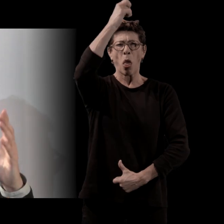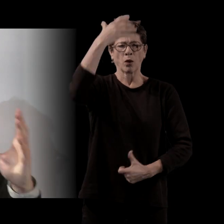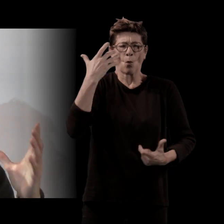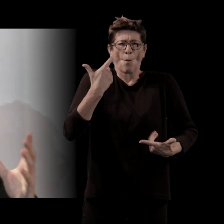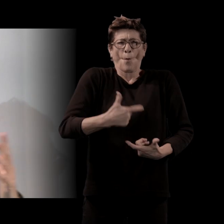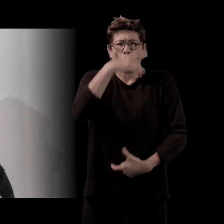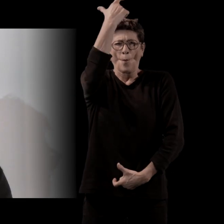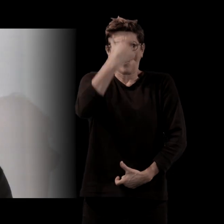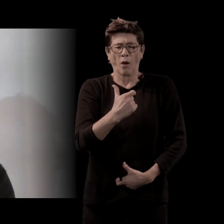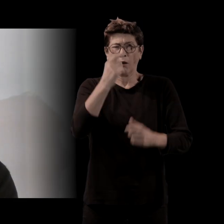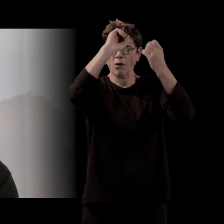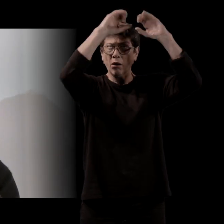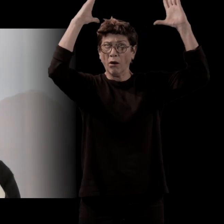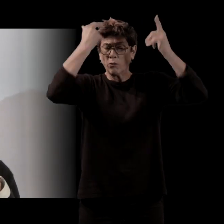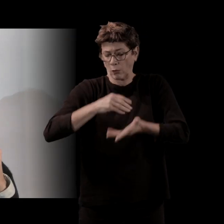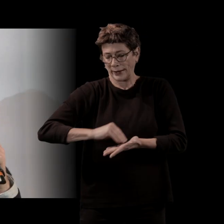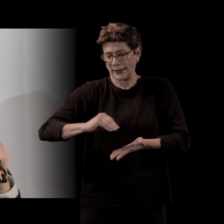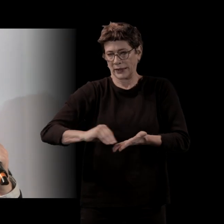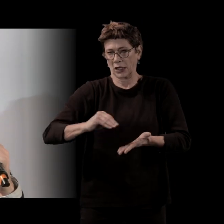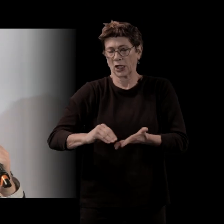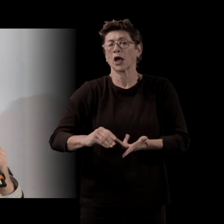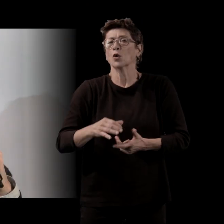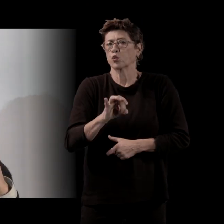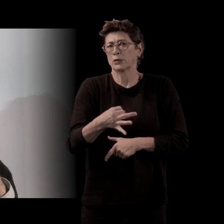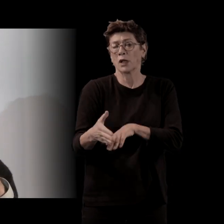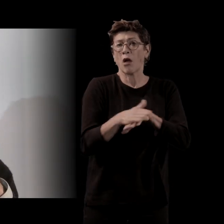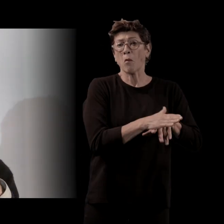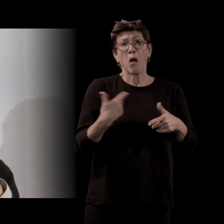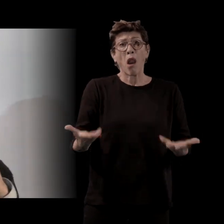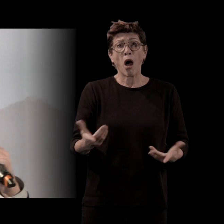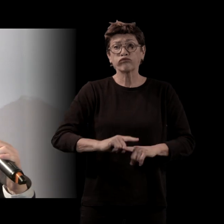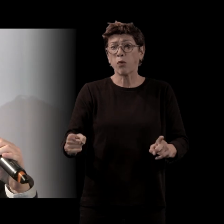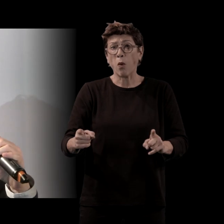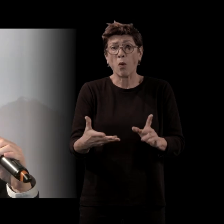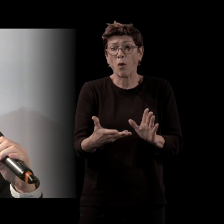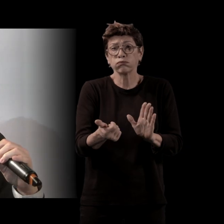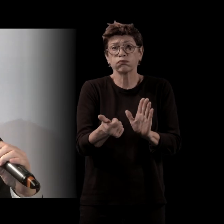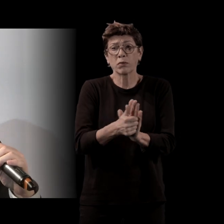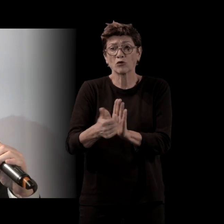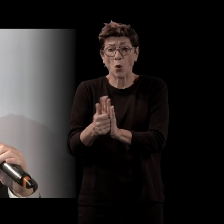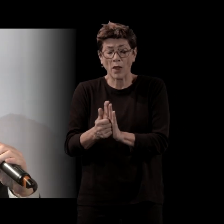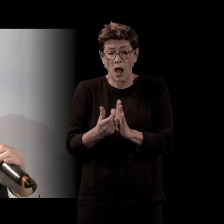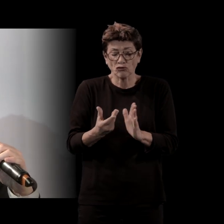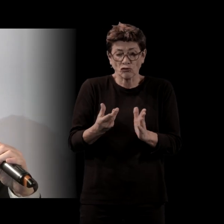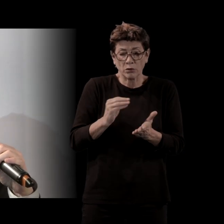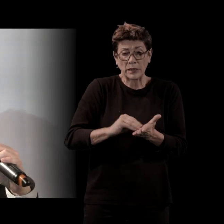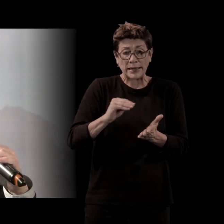'avait aidé à fixer ce personnage. Non, là, se sont construits vraiment comme du vernis,'est-à couche à couche, petit à petit. Vous savez,